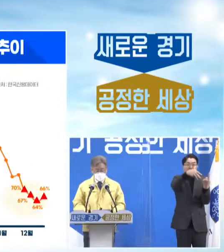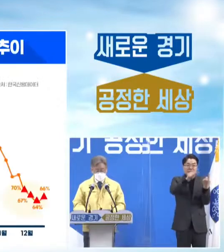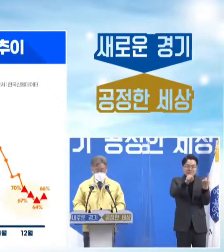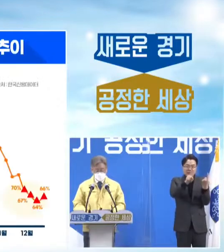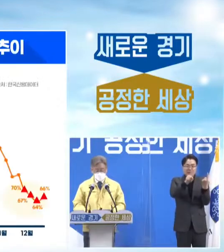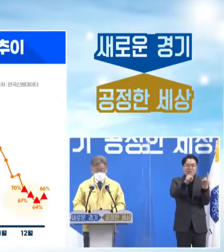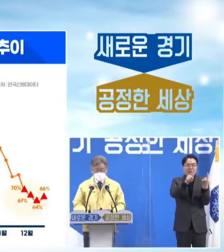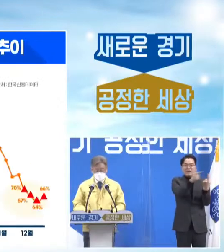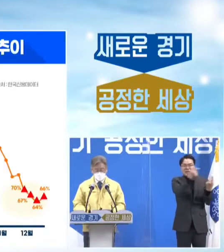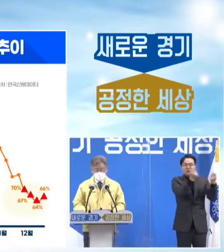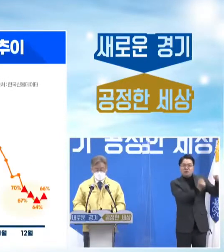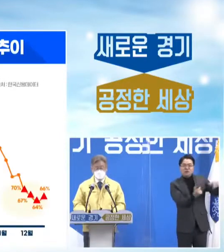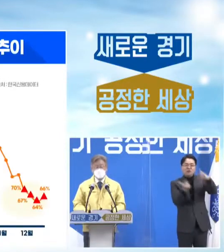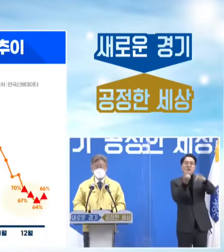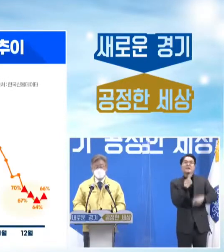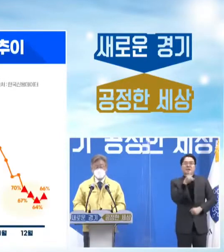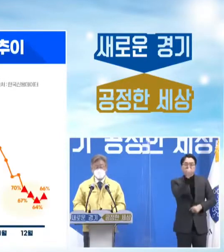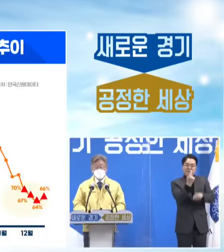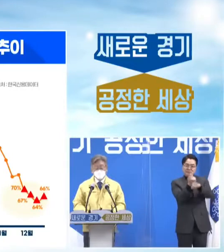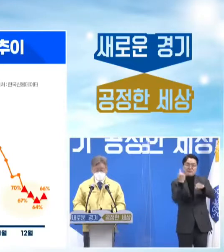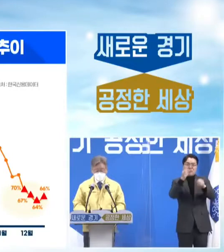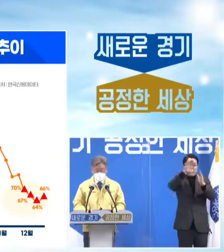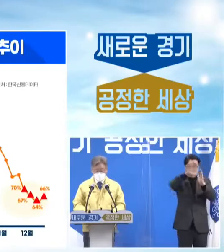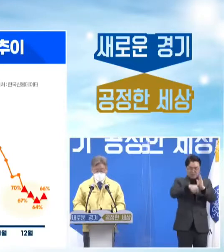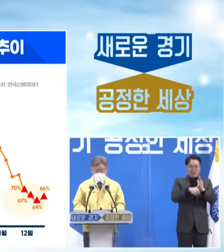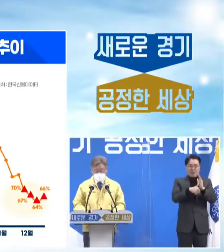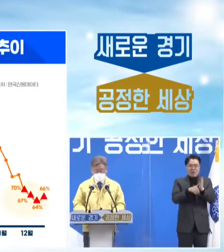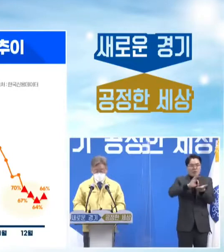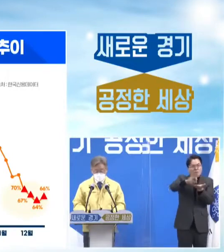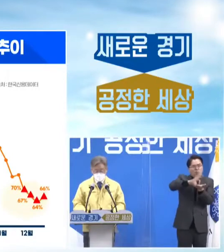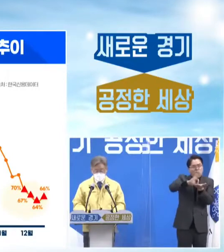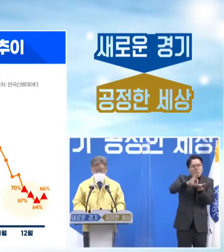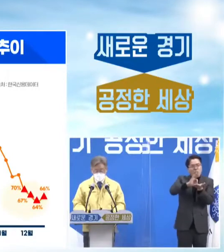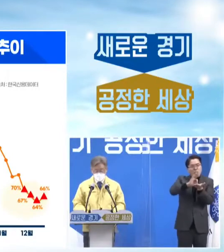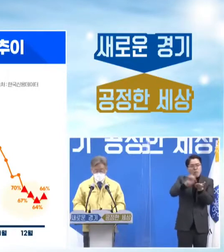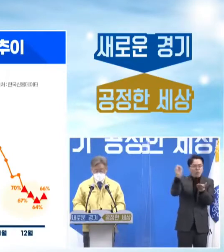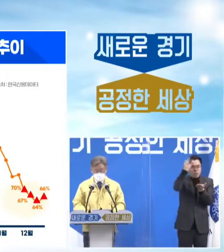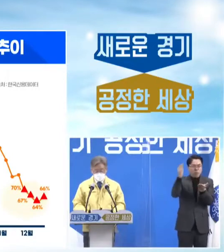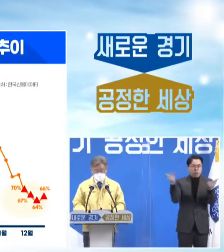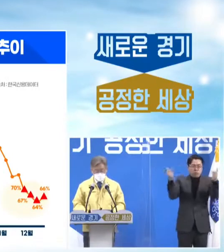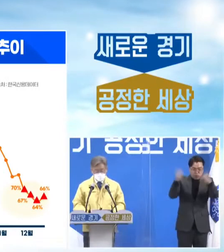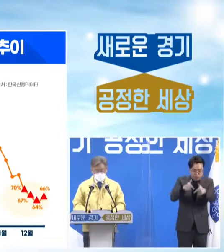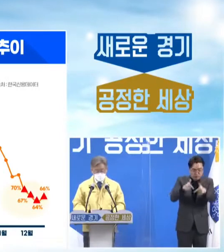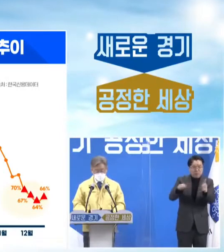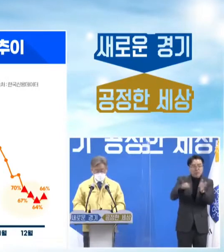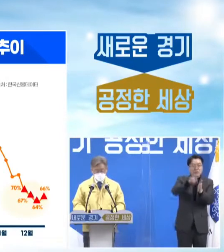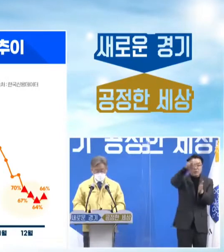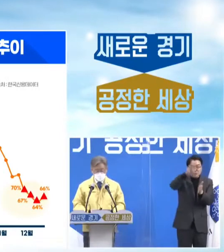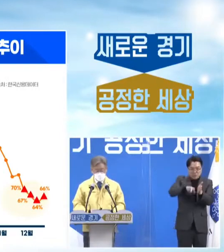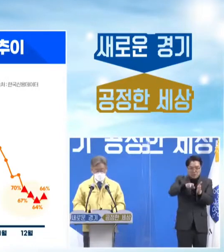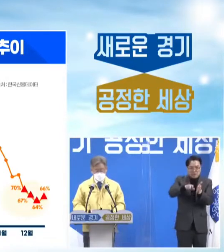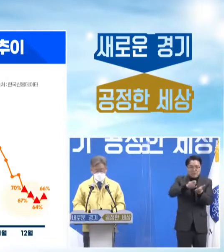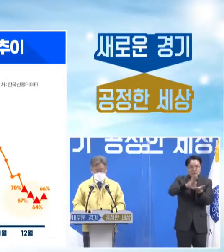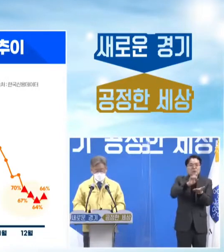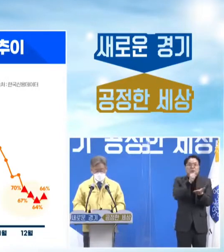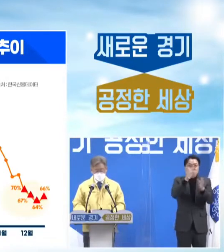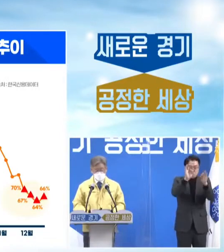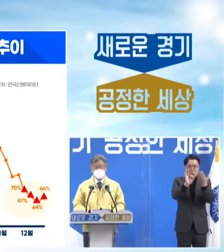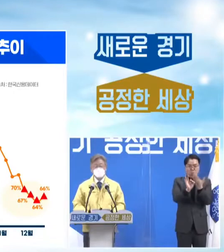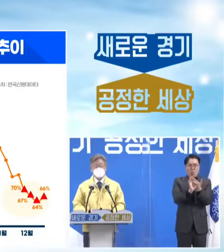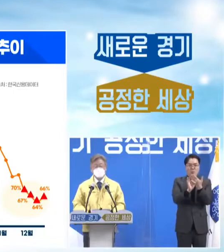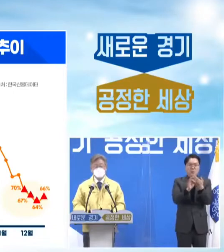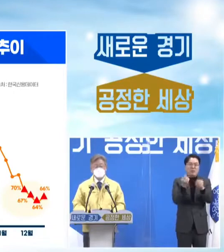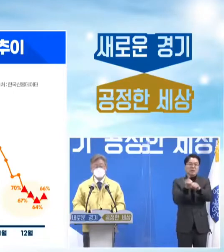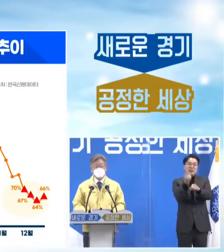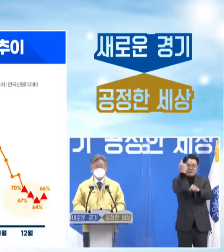한창이던 작년 2월에는 소비 수요가 급감해서 신용카드 매출액이 전년 대비 74%